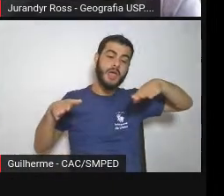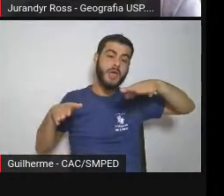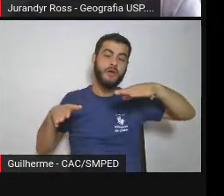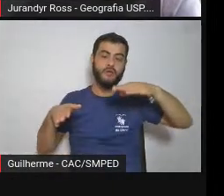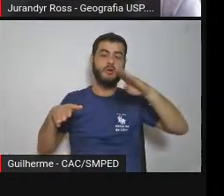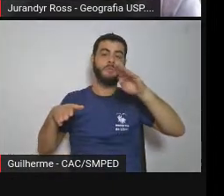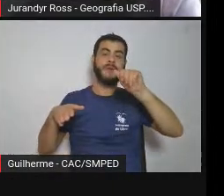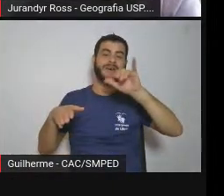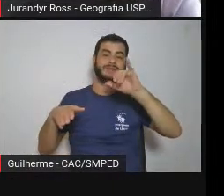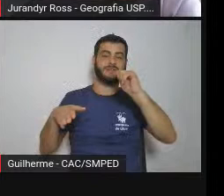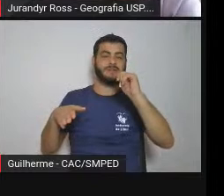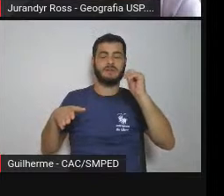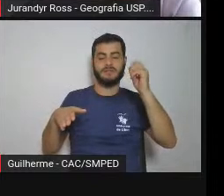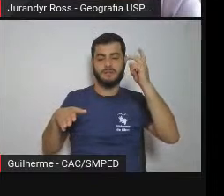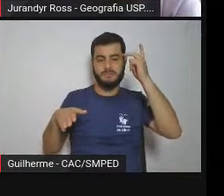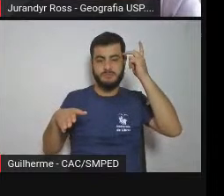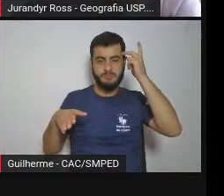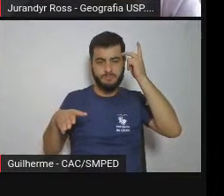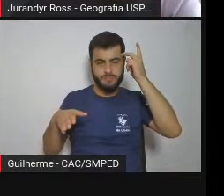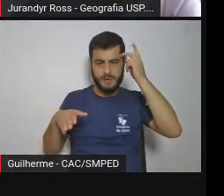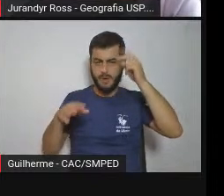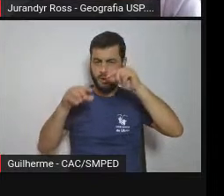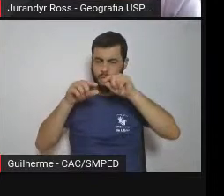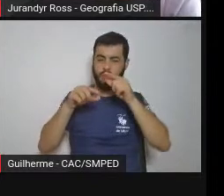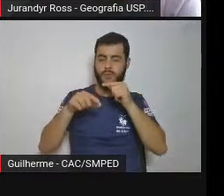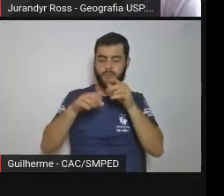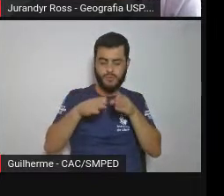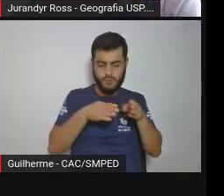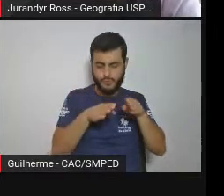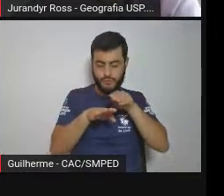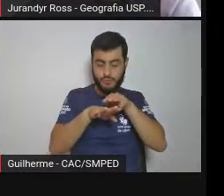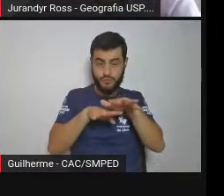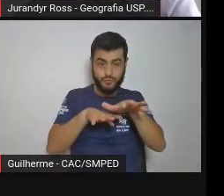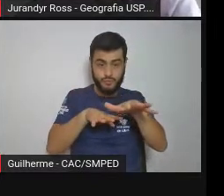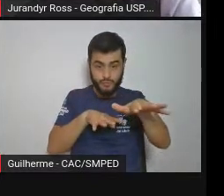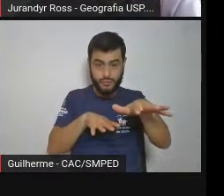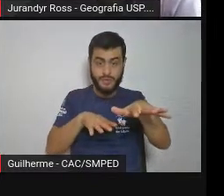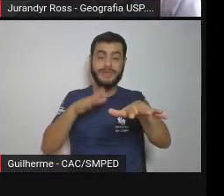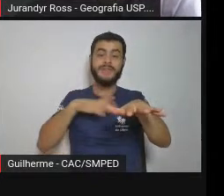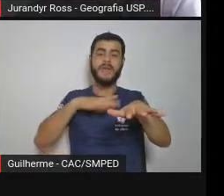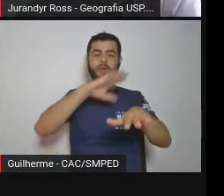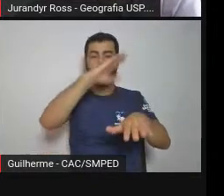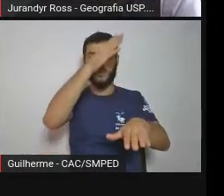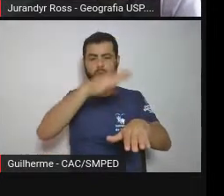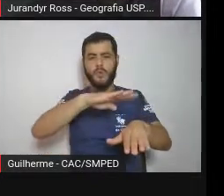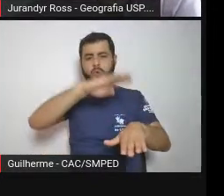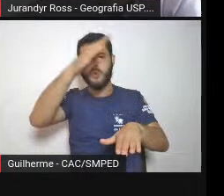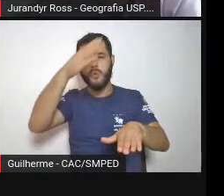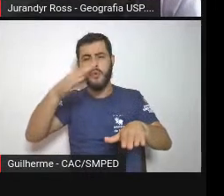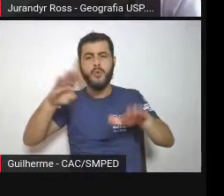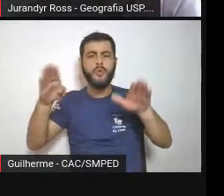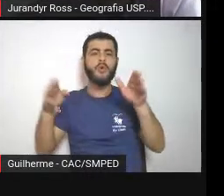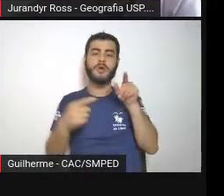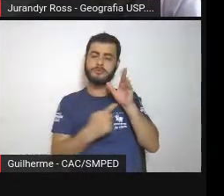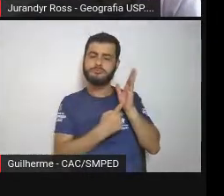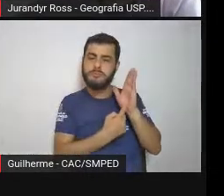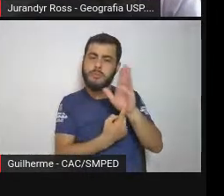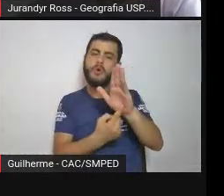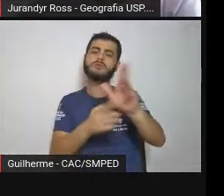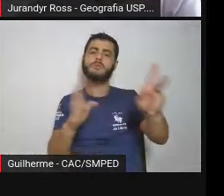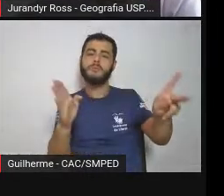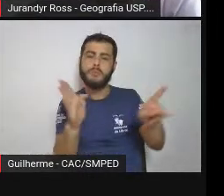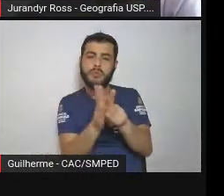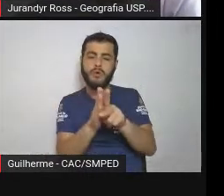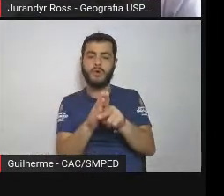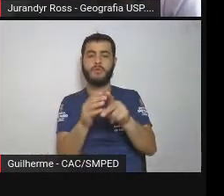dentro dessa continuidade, dentro desse alinhamento estrutural que marca a geologia e a geomorfologia da região